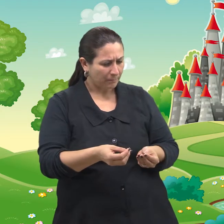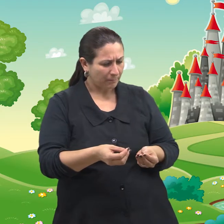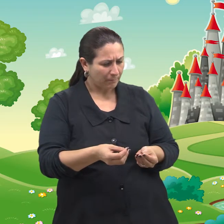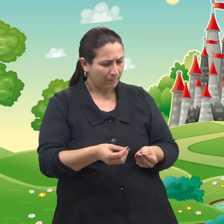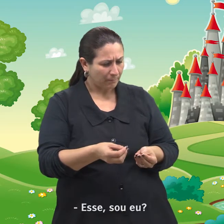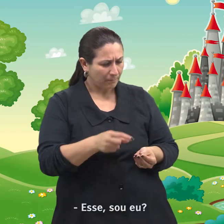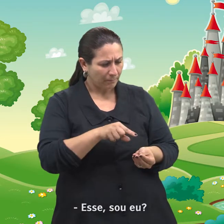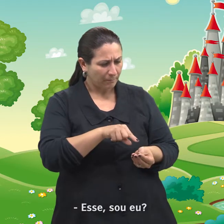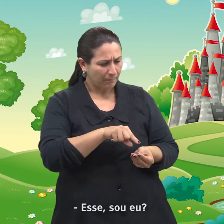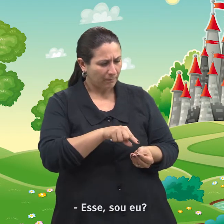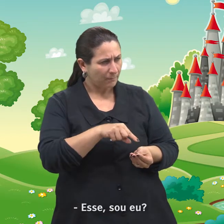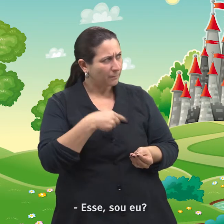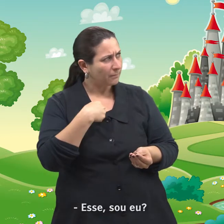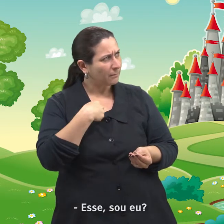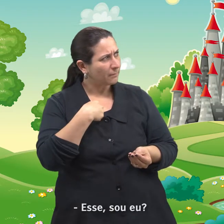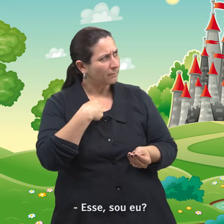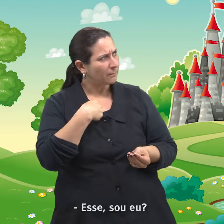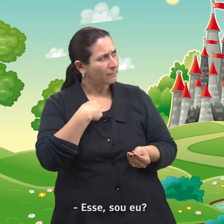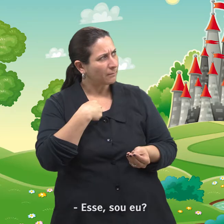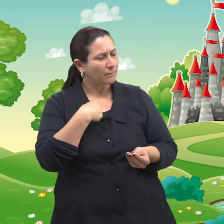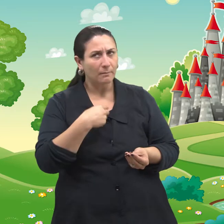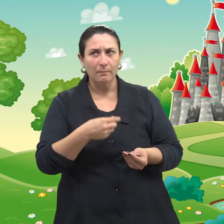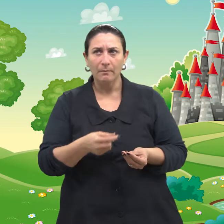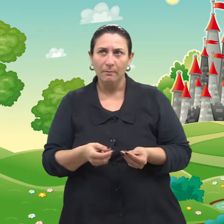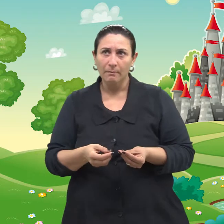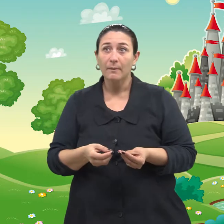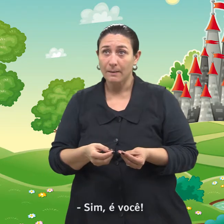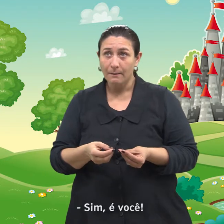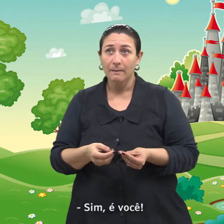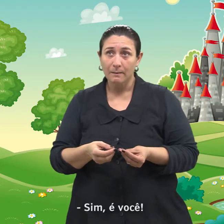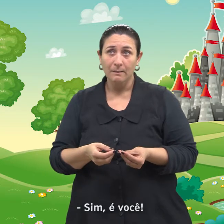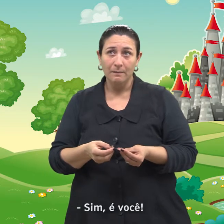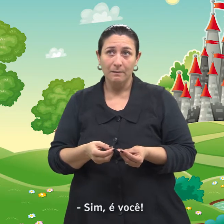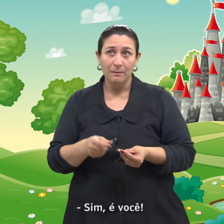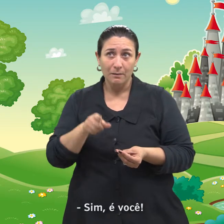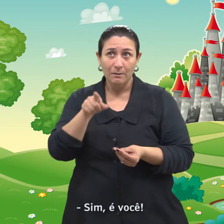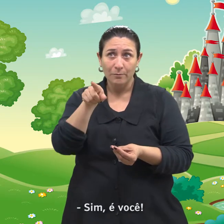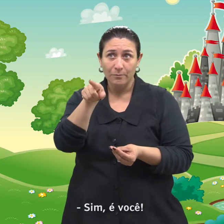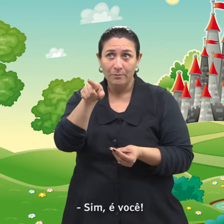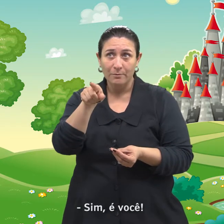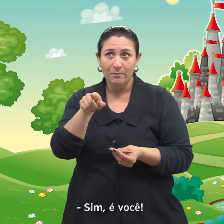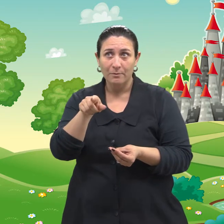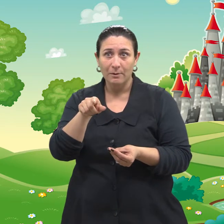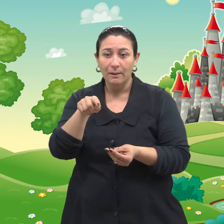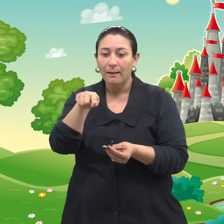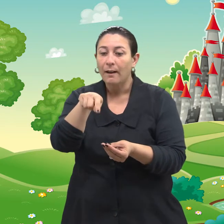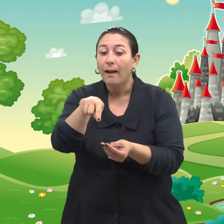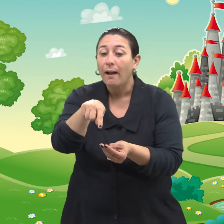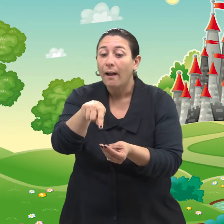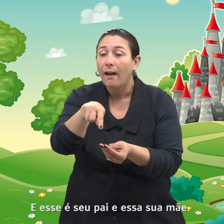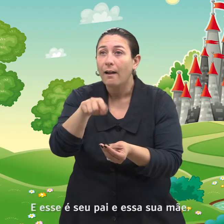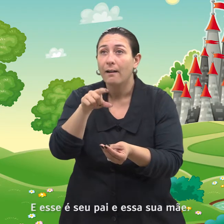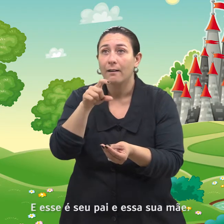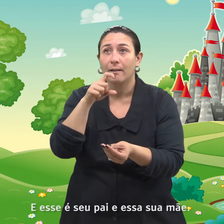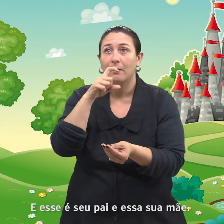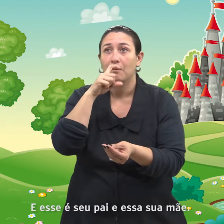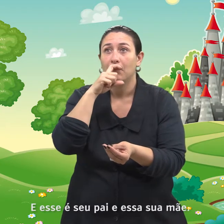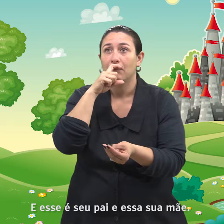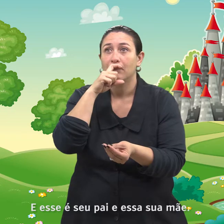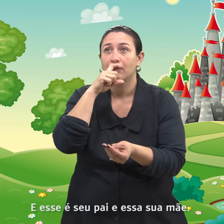Esse sou eu? Sim, é você! E esse é seu